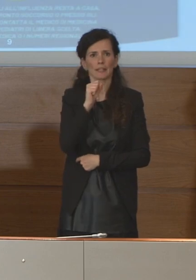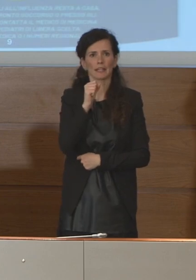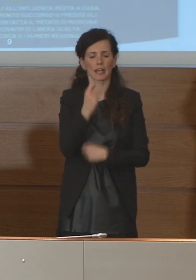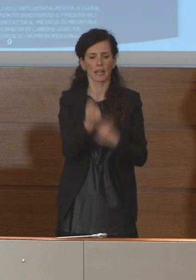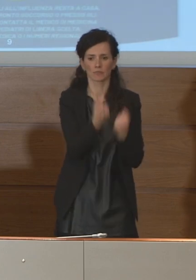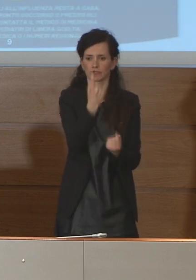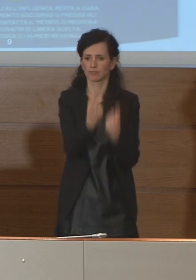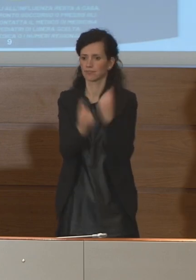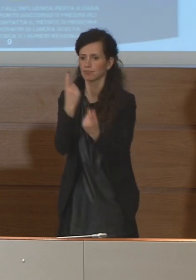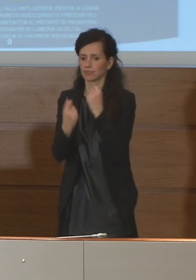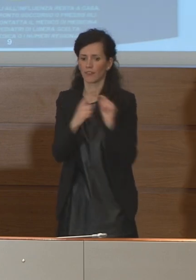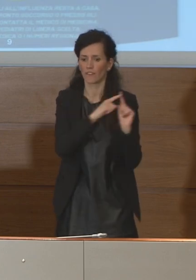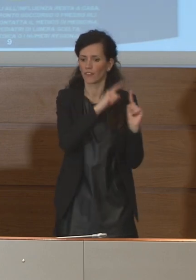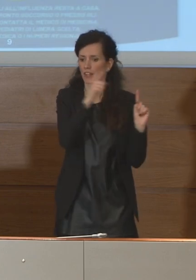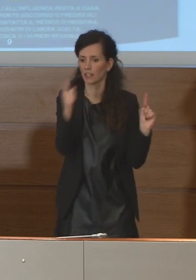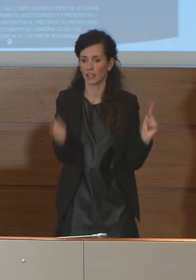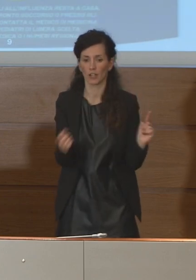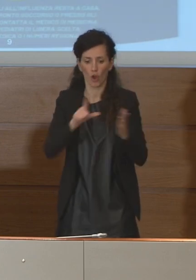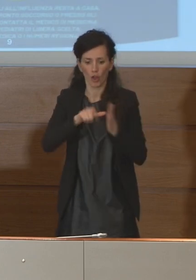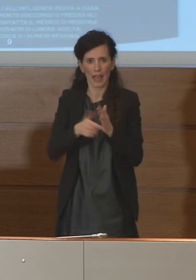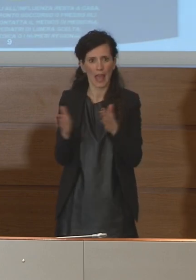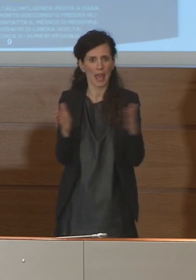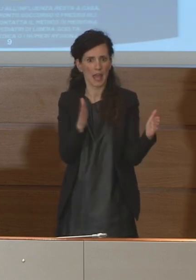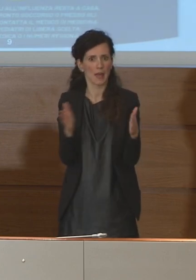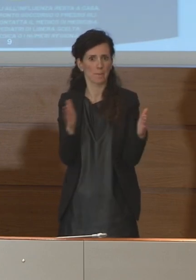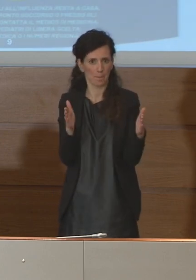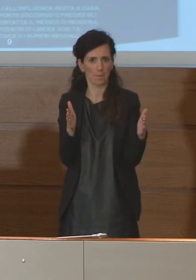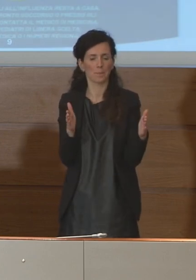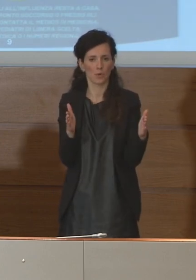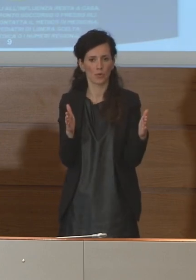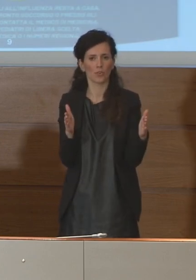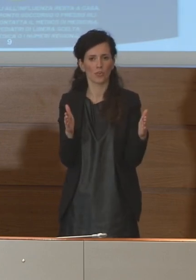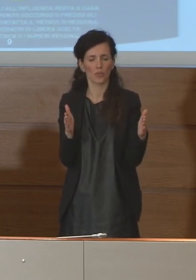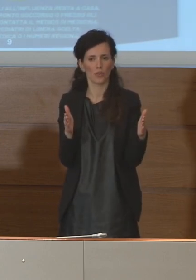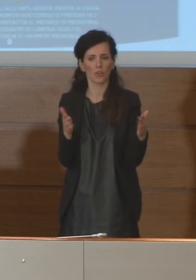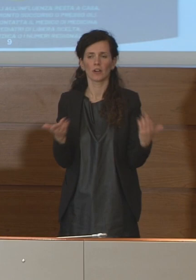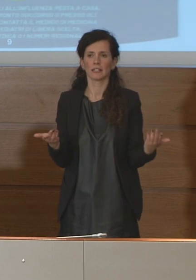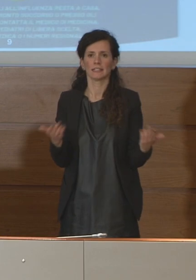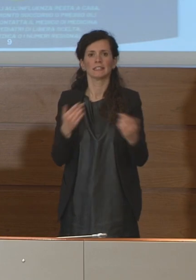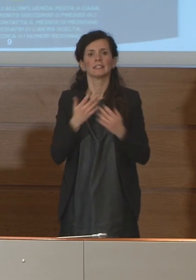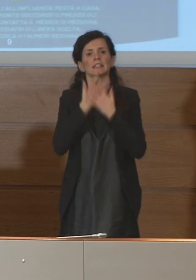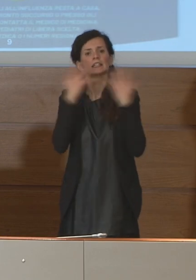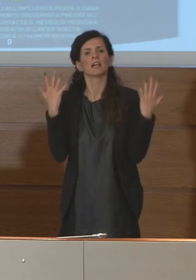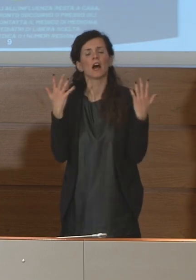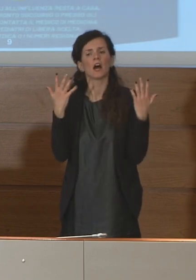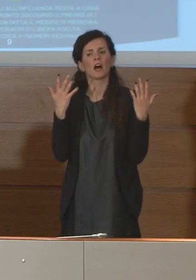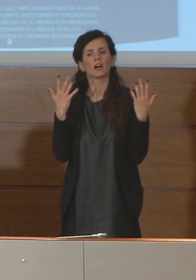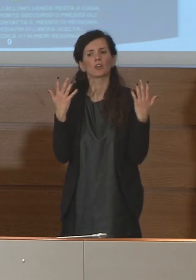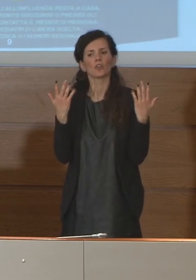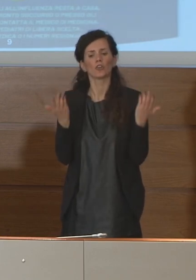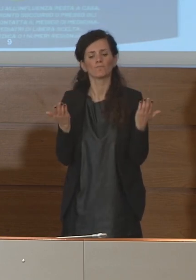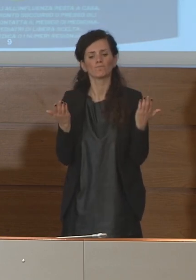abbiamo avuto nell'arco in questo tempo. Quindi è chiaro il passaggio importante è